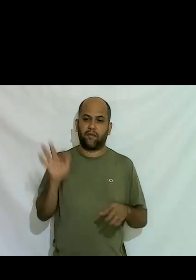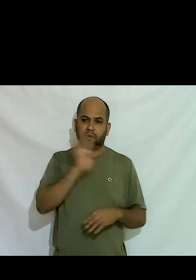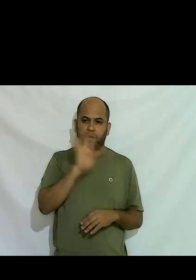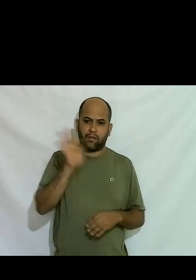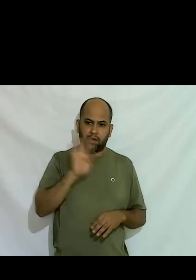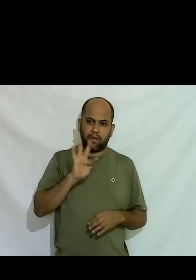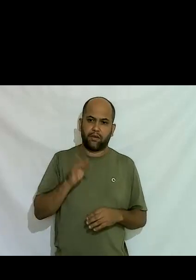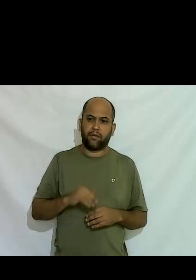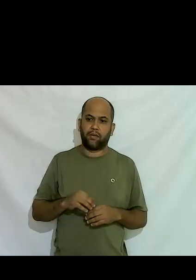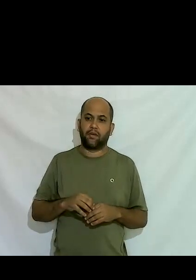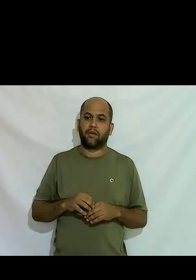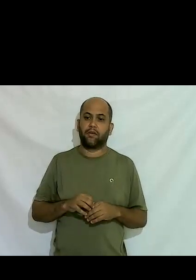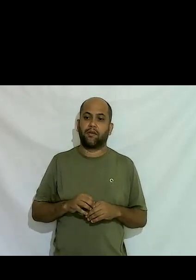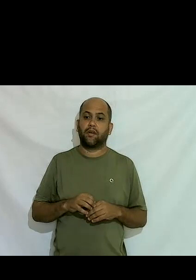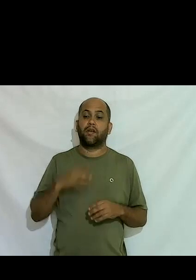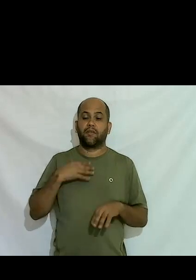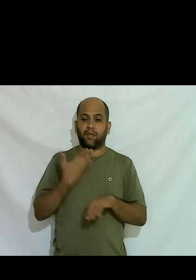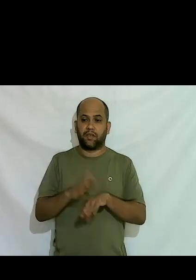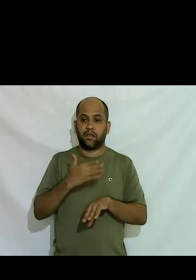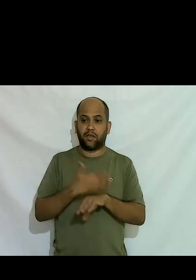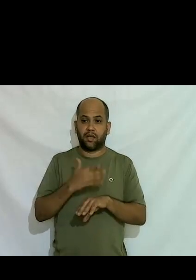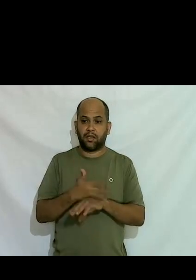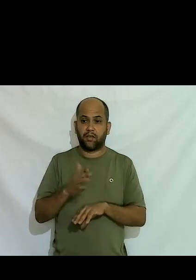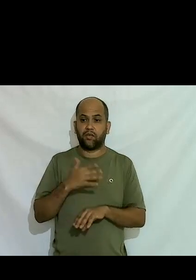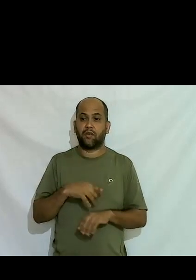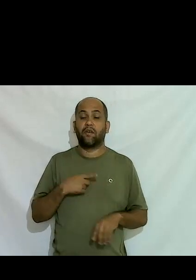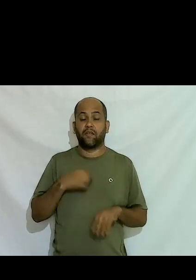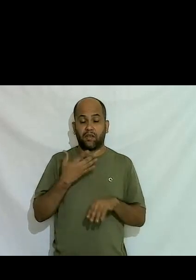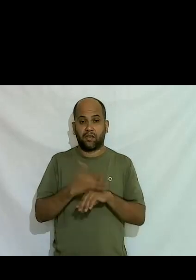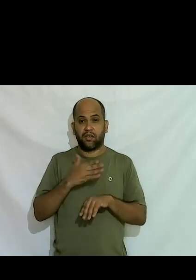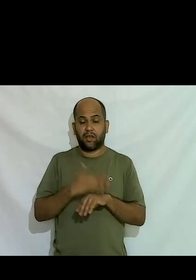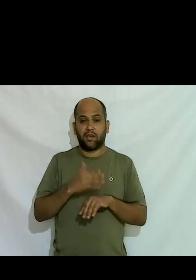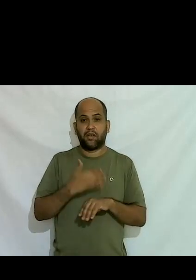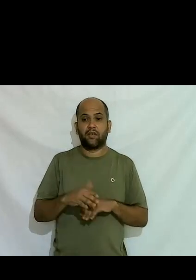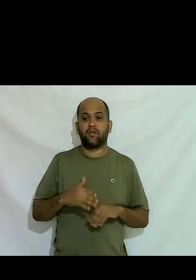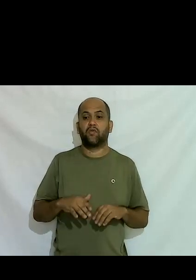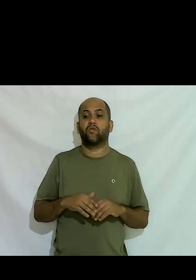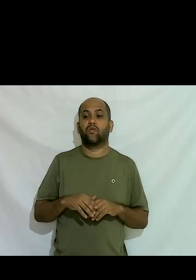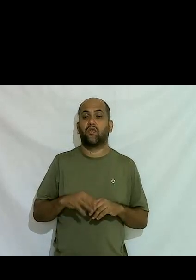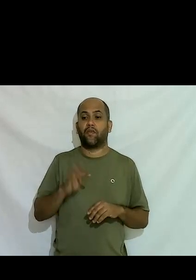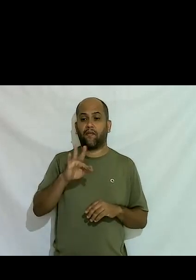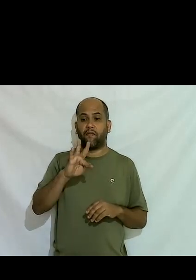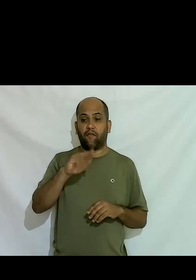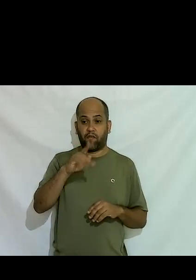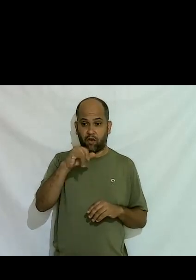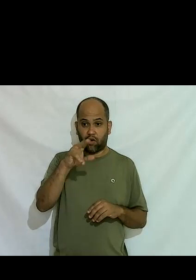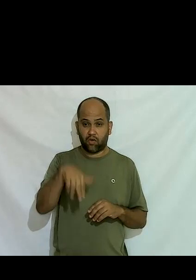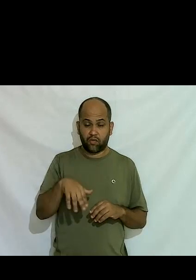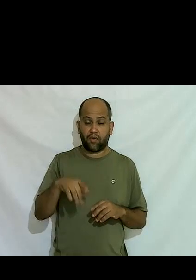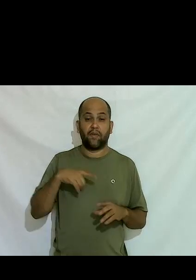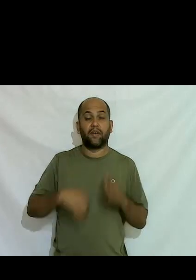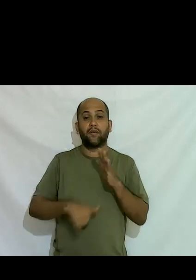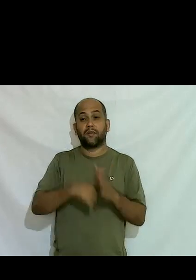fiz estágio na defensoria pública concursada depois fiz arrumei meu primeiro emprego numa